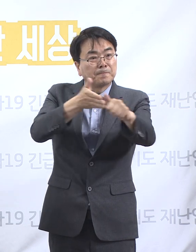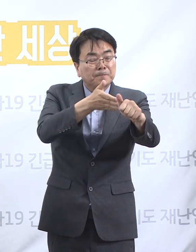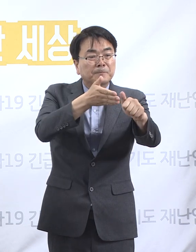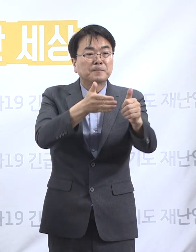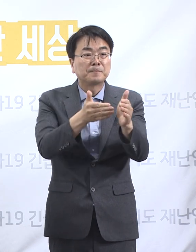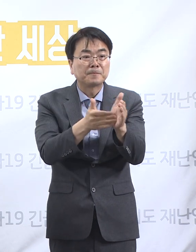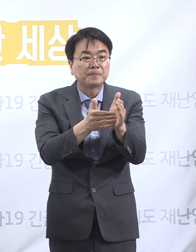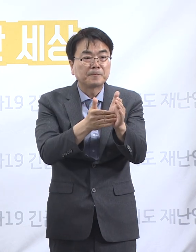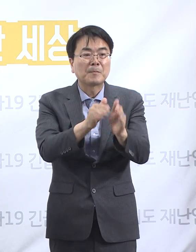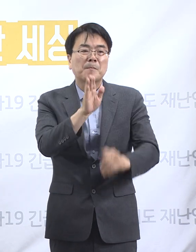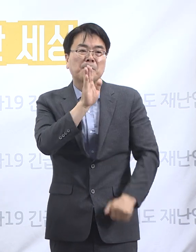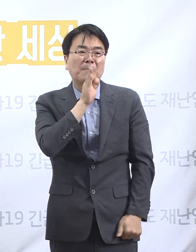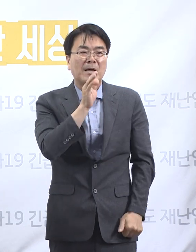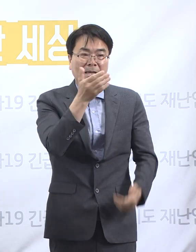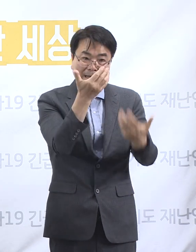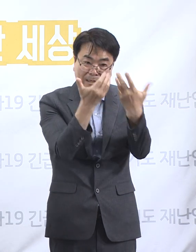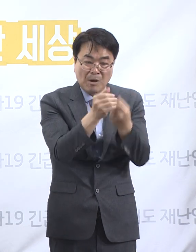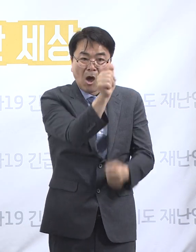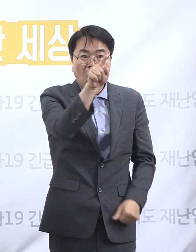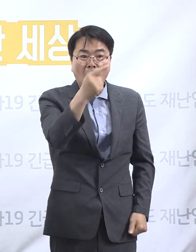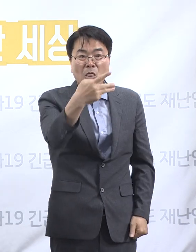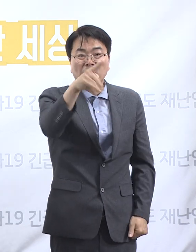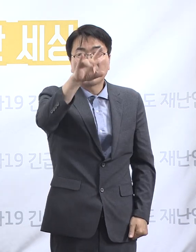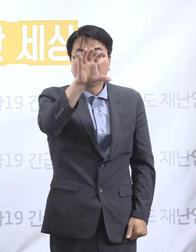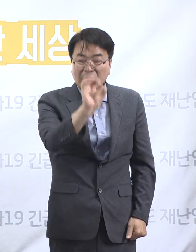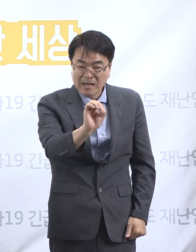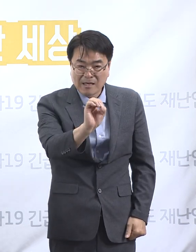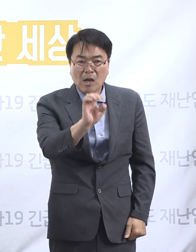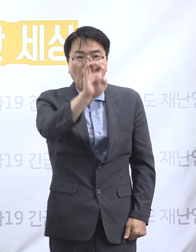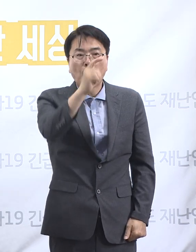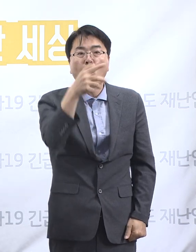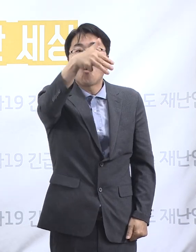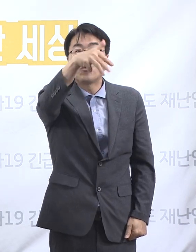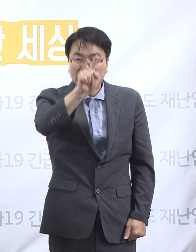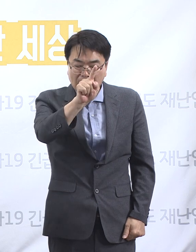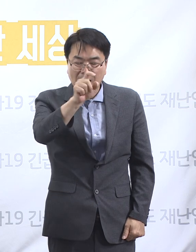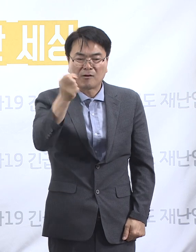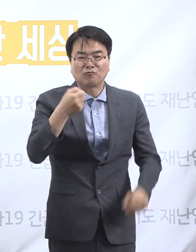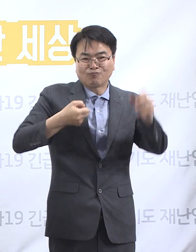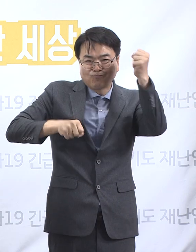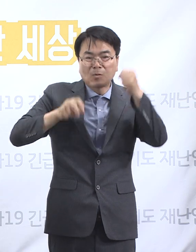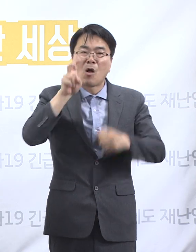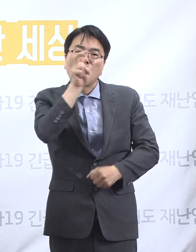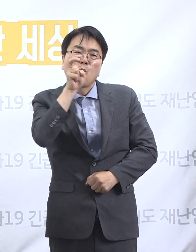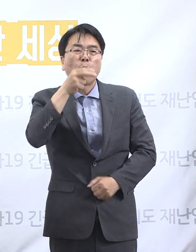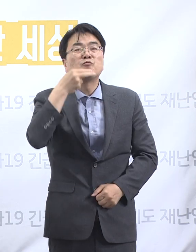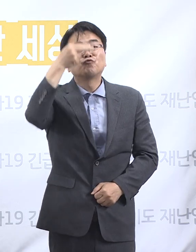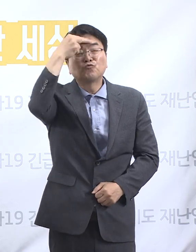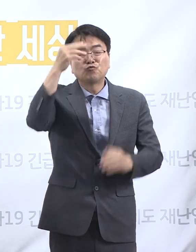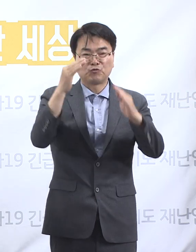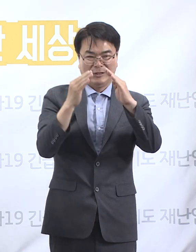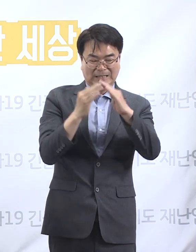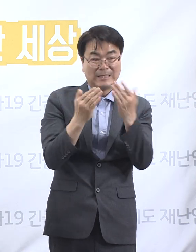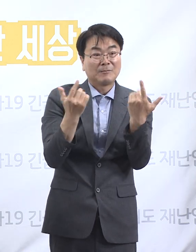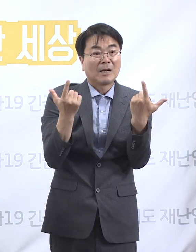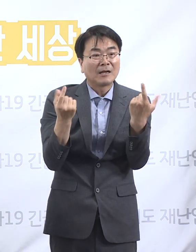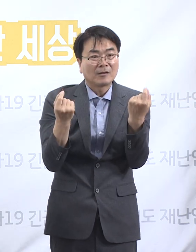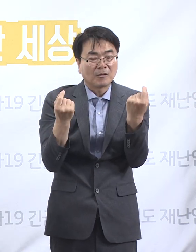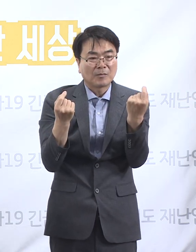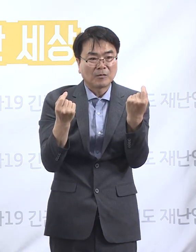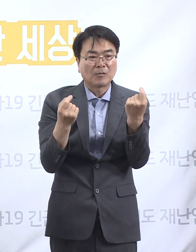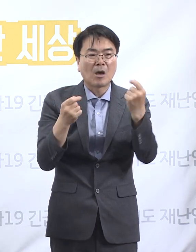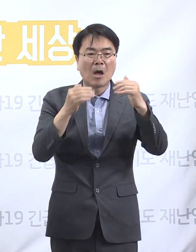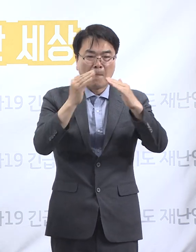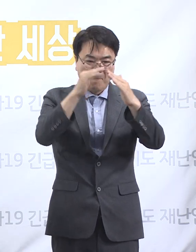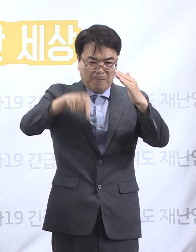대상은 헌팅포차와 감성주점, 유흥주점, 달란주점, 콜라텍, 노래연습장, 실내